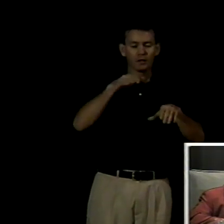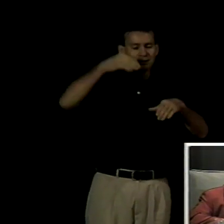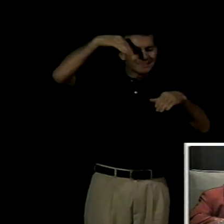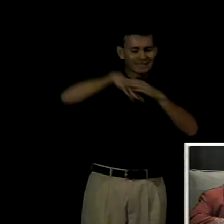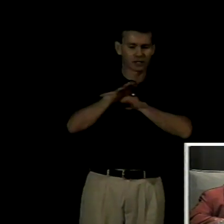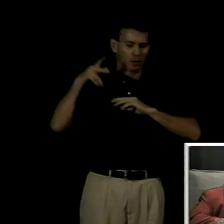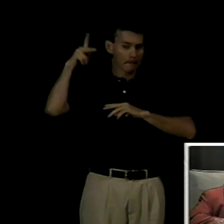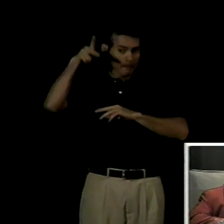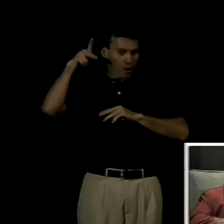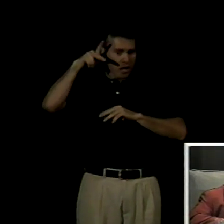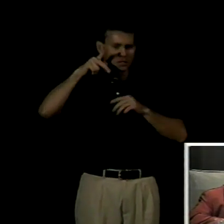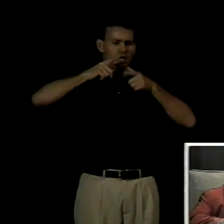cabo por el Estado